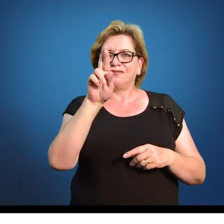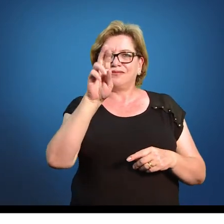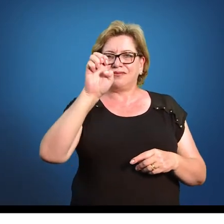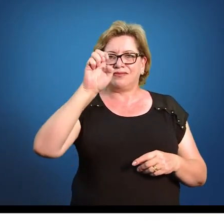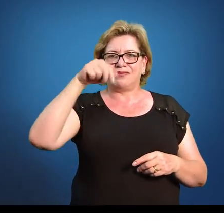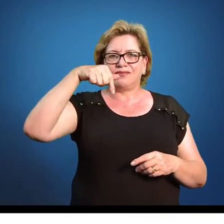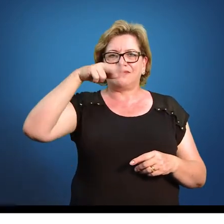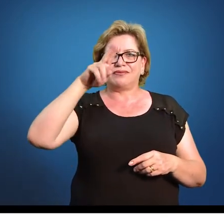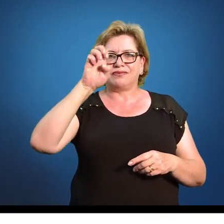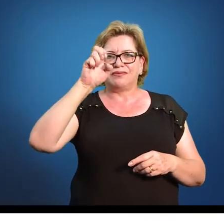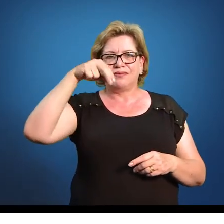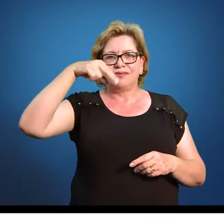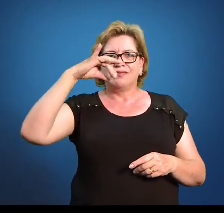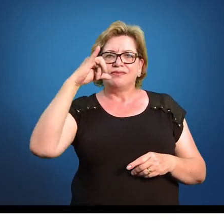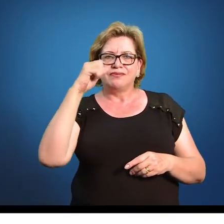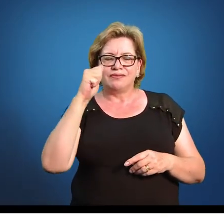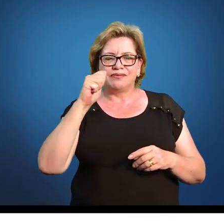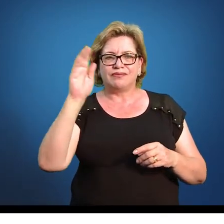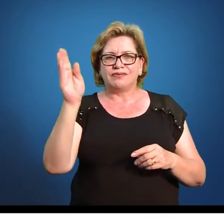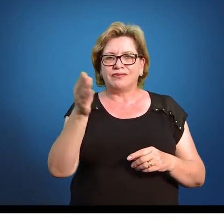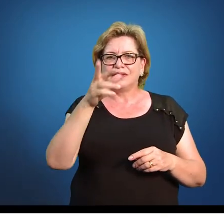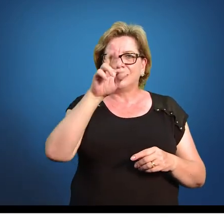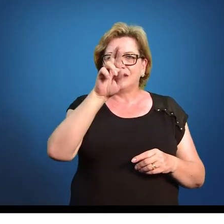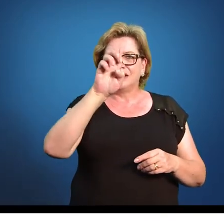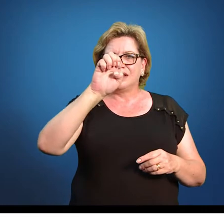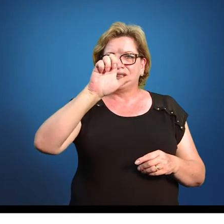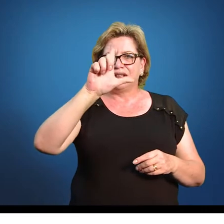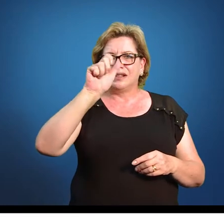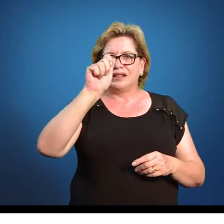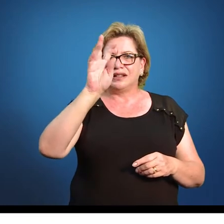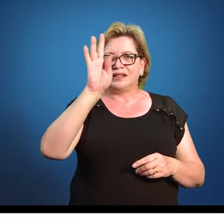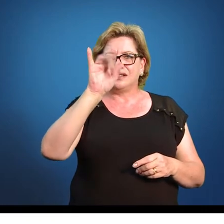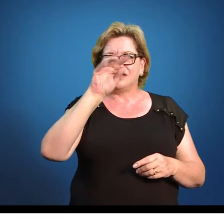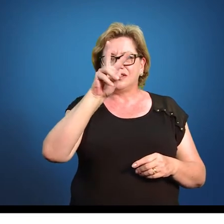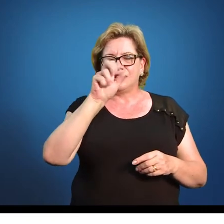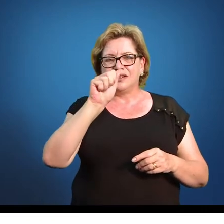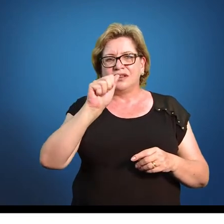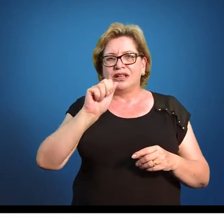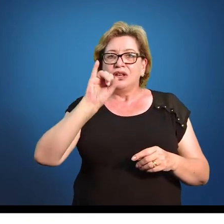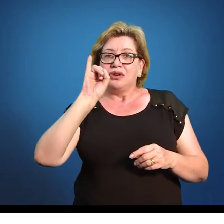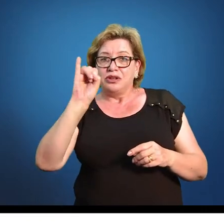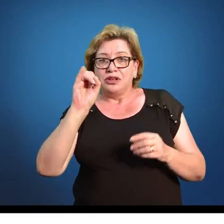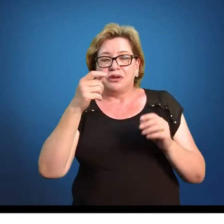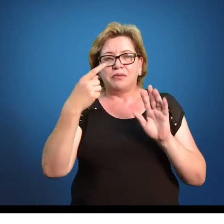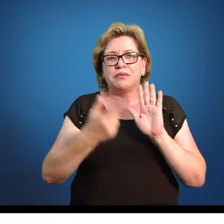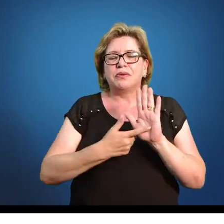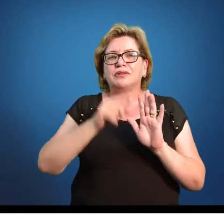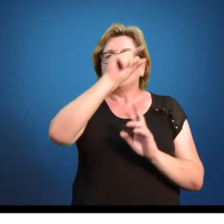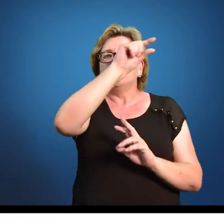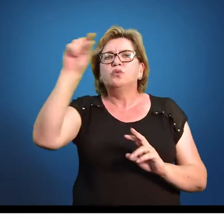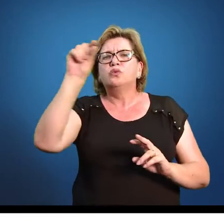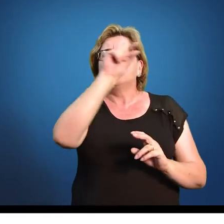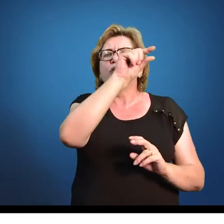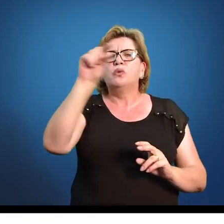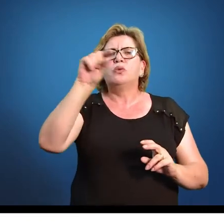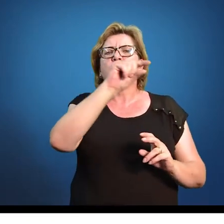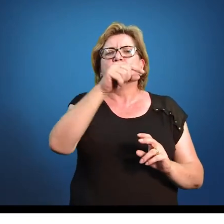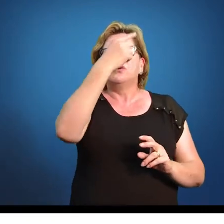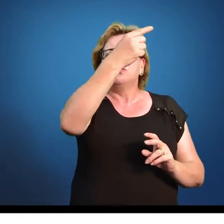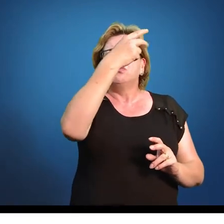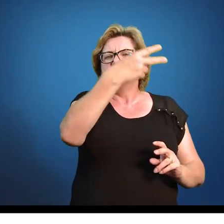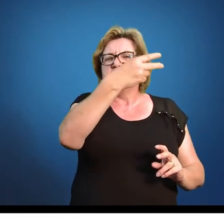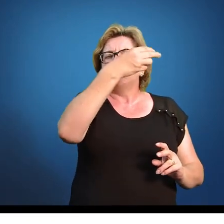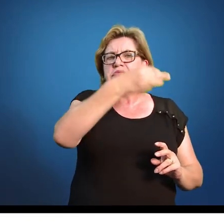Aí você vai falar assim. Por que tem aquele I? I vai ser a nossa referência da qual linha nós estamos trabalhando. Então pode ser da primeira linha, da segunda, da terceira.